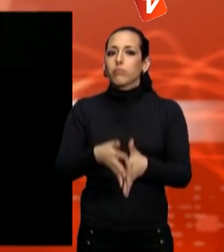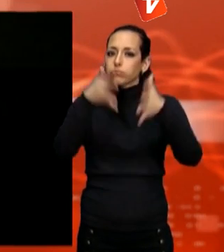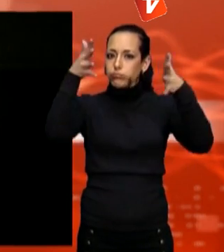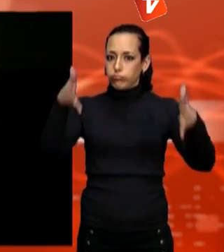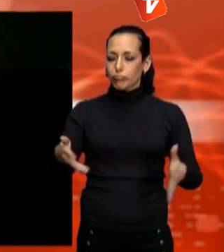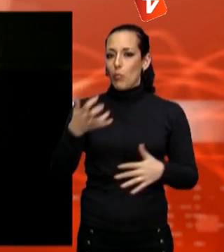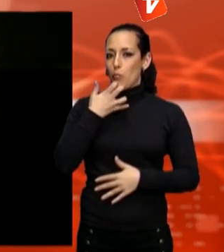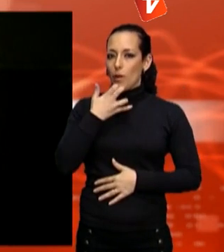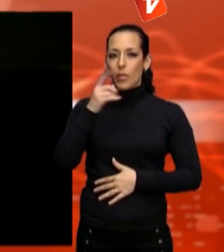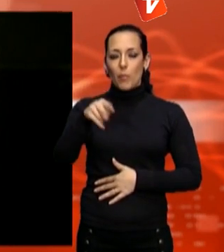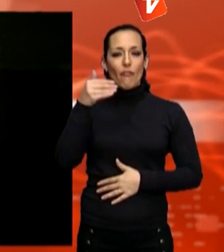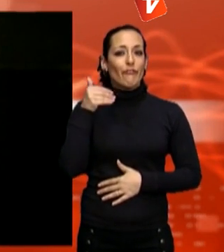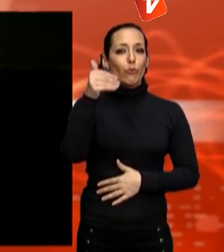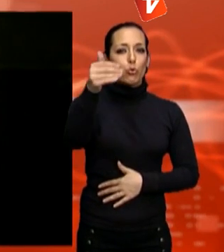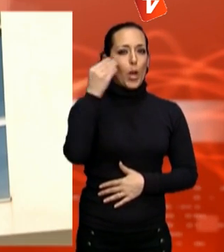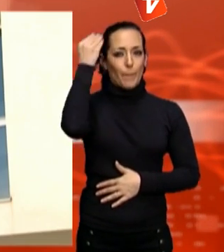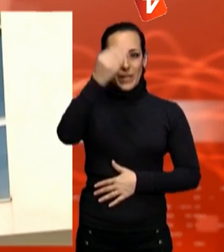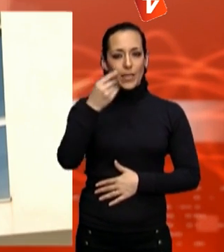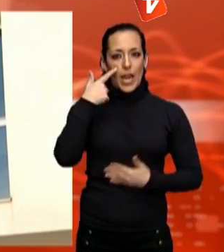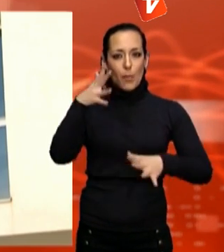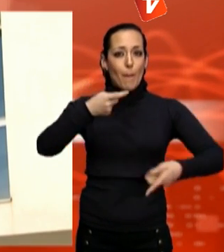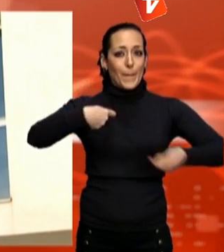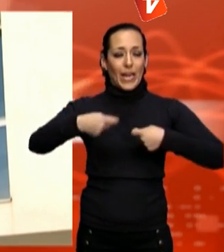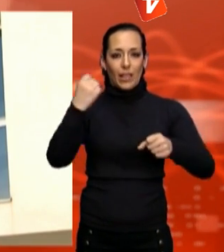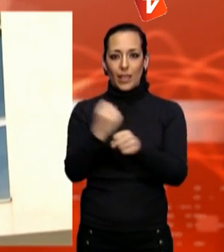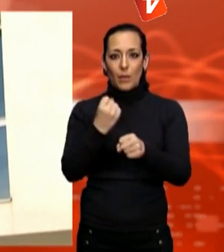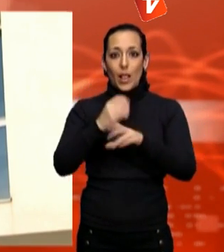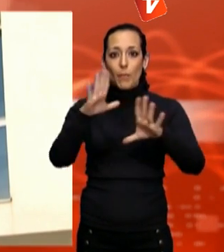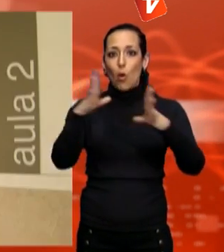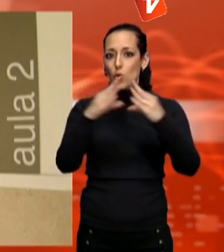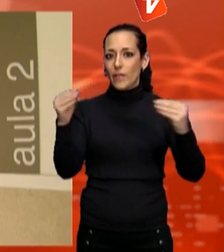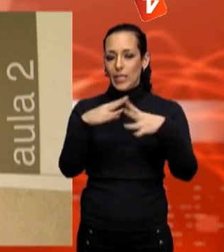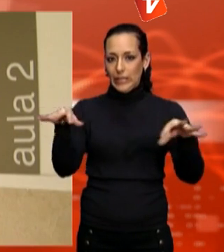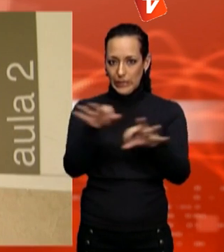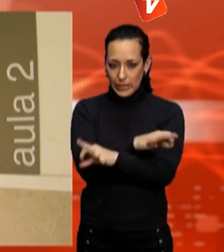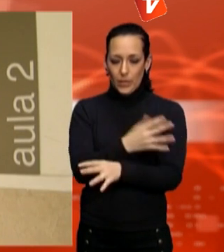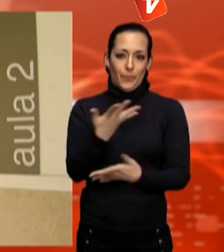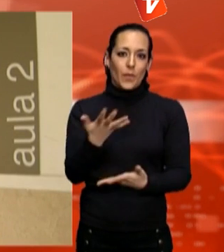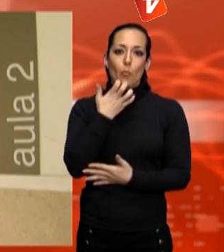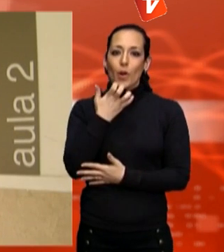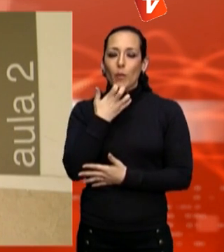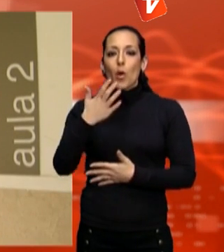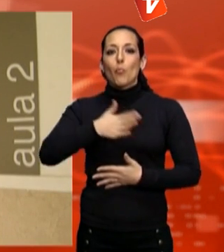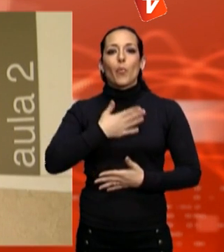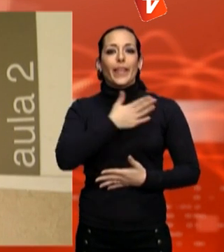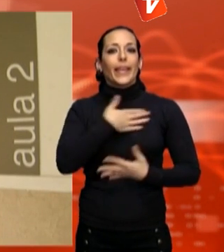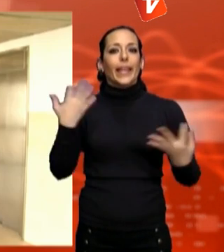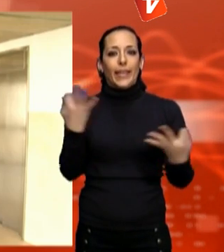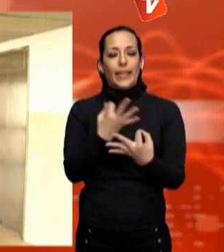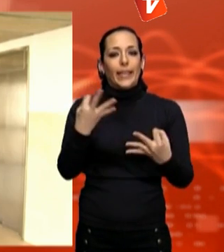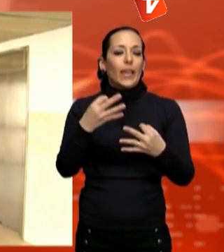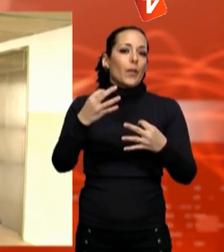pensant en el mercat de treball no universitari. Es volen crear estudis de fusteria, de construcció de decorats o bé d'efectes digitals.